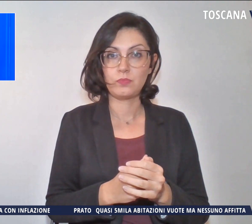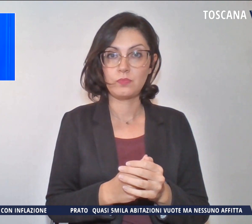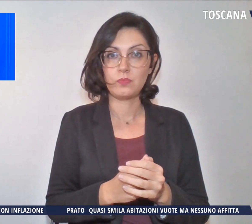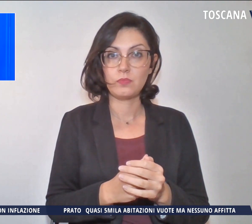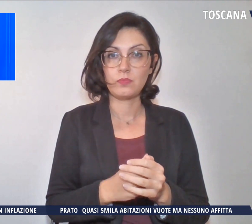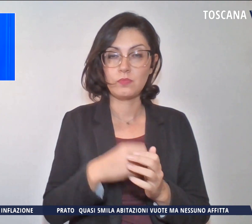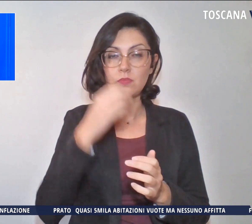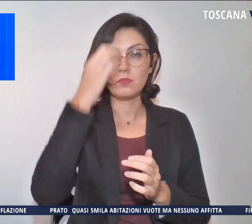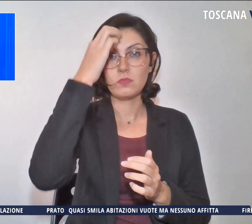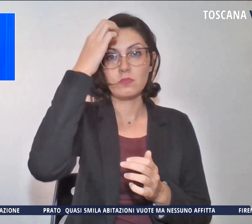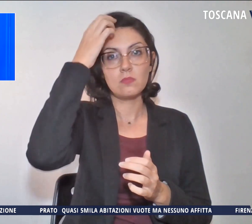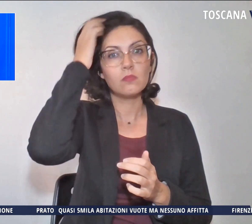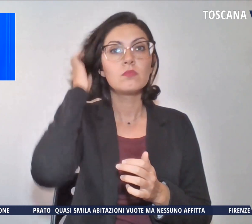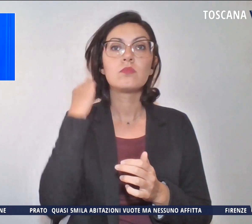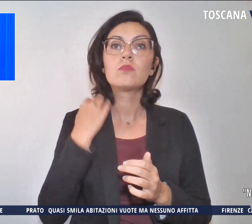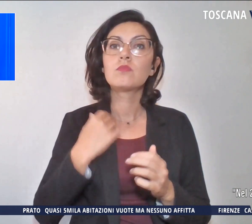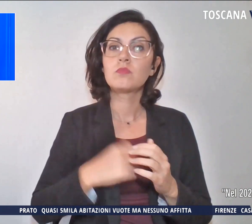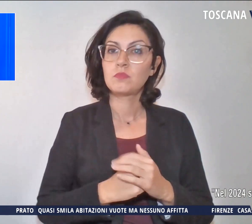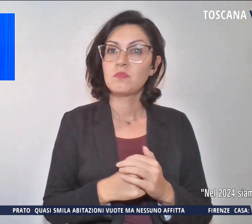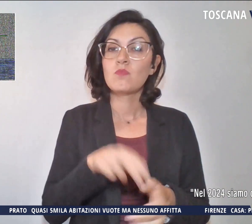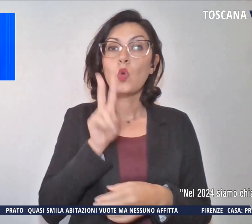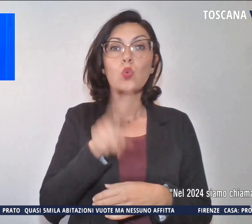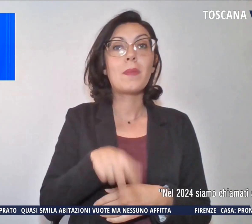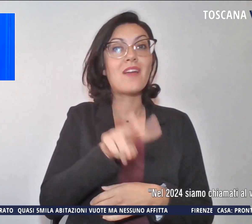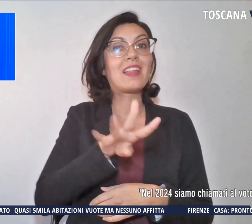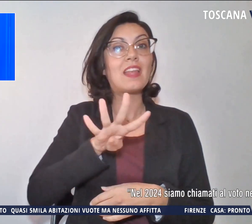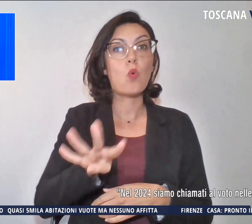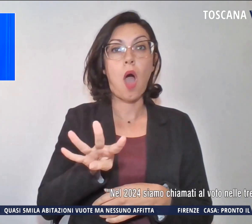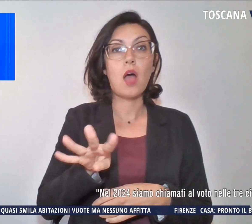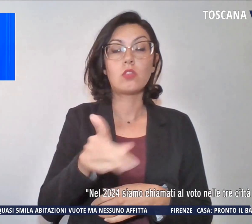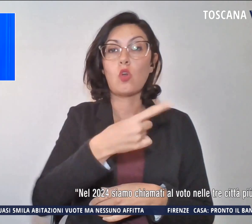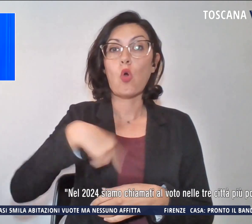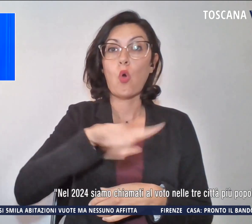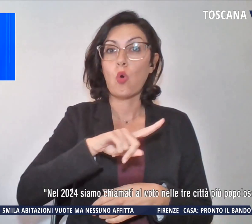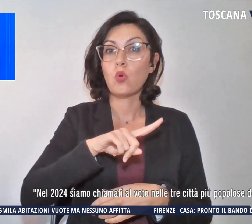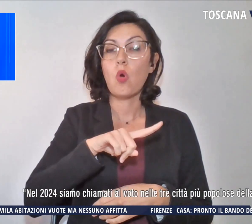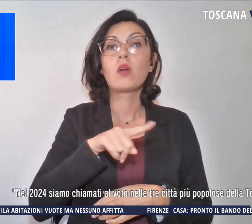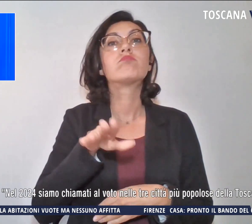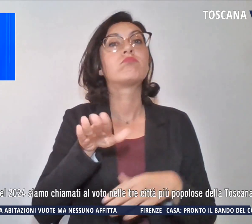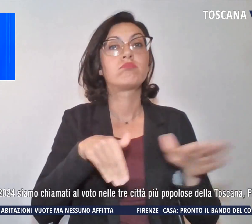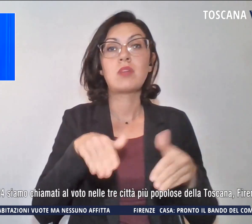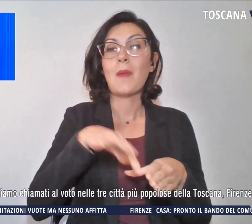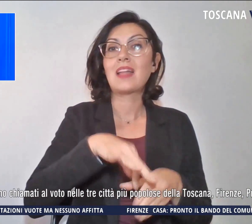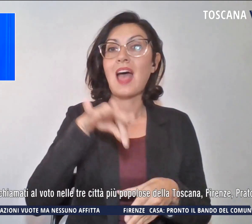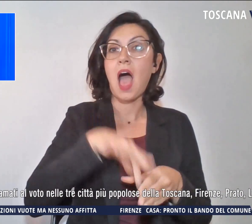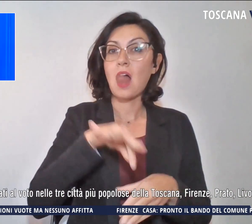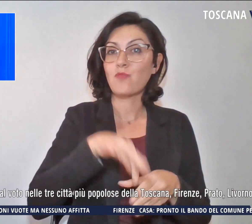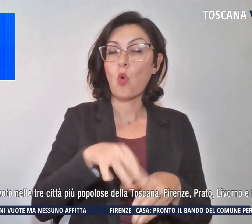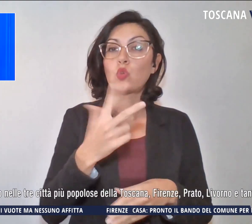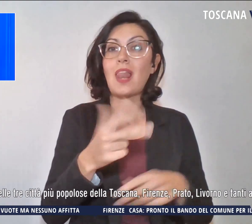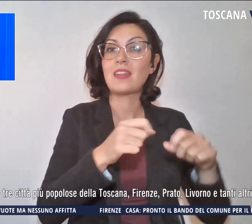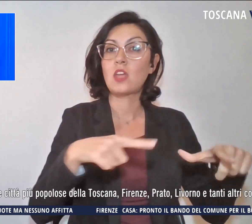Nel 2024 siamo chiamati al voto nelle tre città più popolose della Toscana,